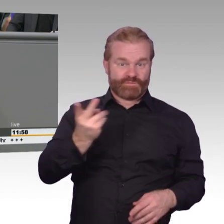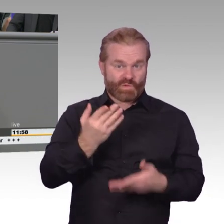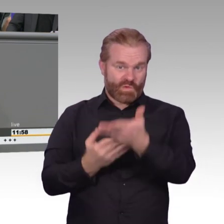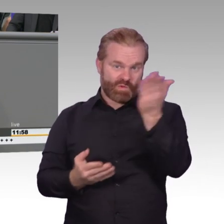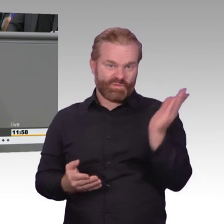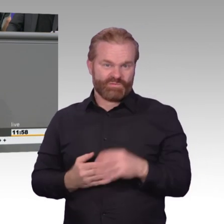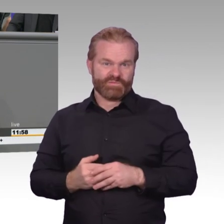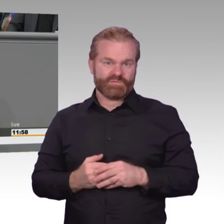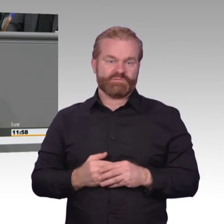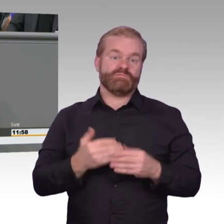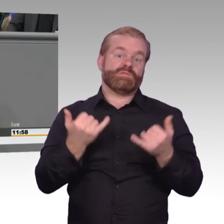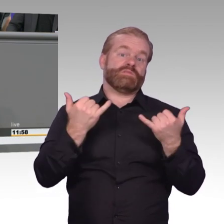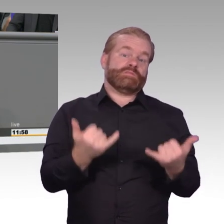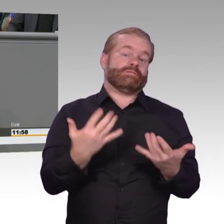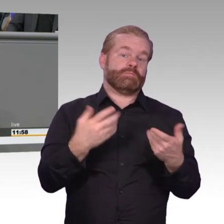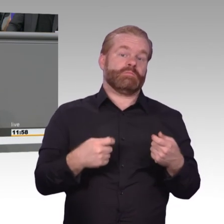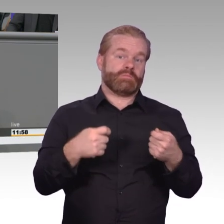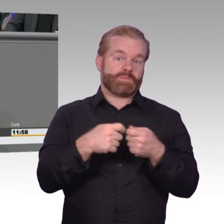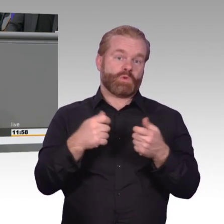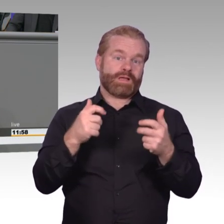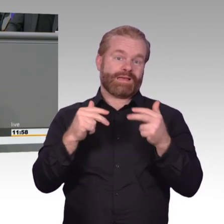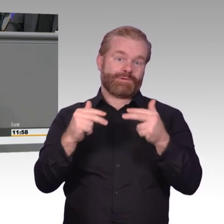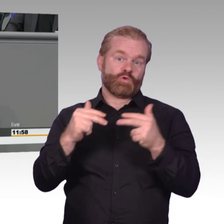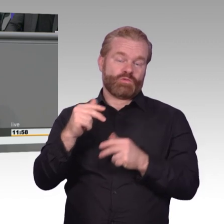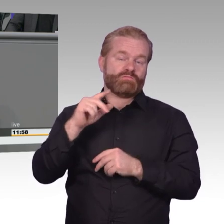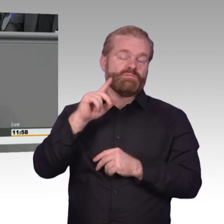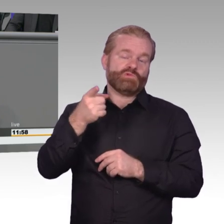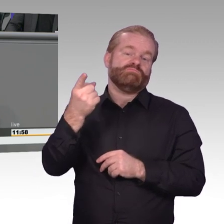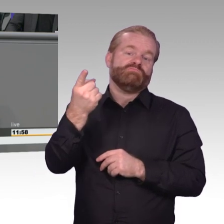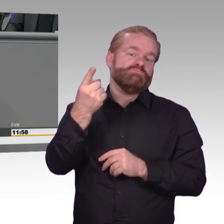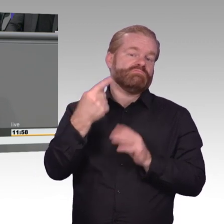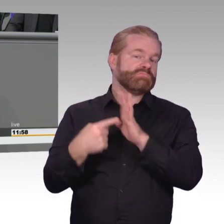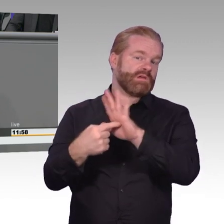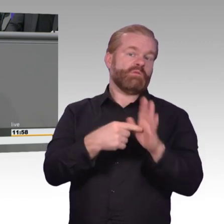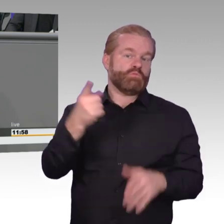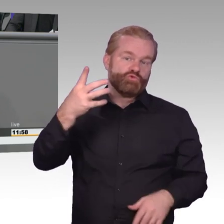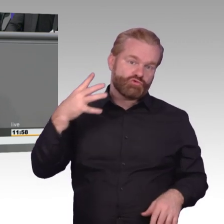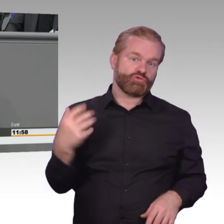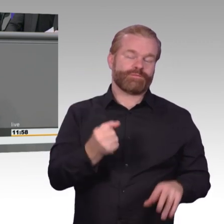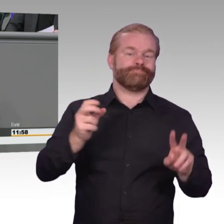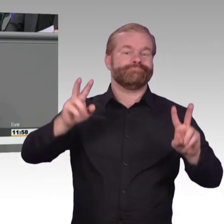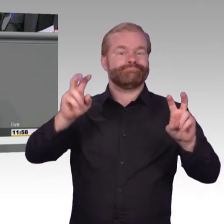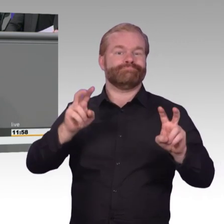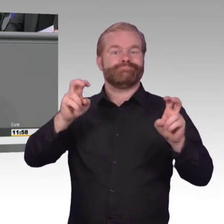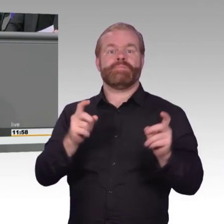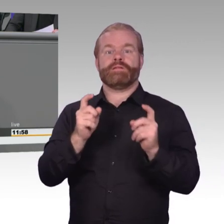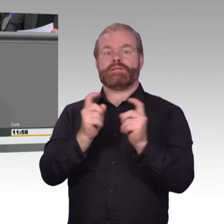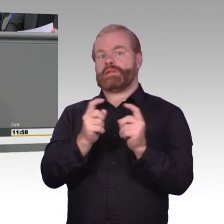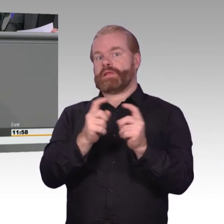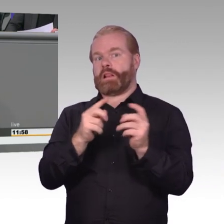besonders wichtig. Der folgenschwerste Angriff auf den Bundestag beispielsweise erfolgte 2015 über Mails.